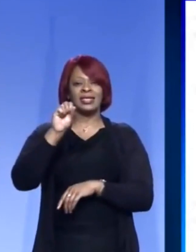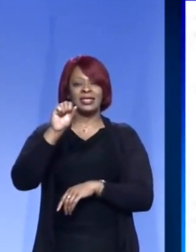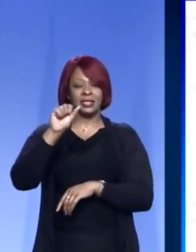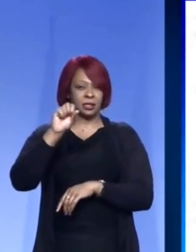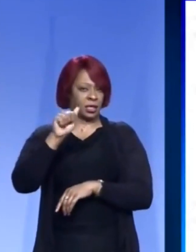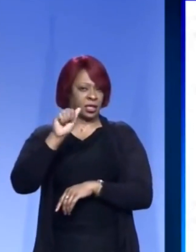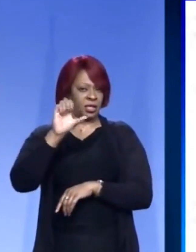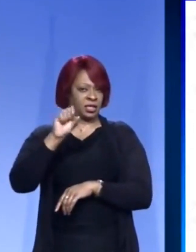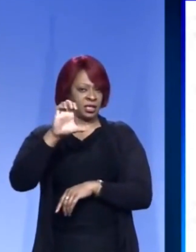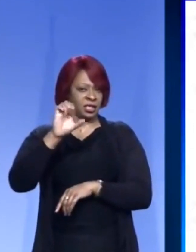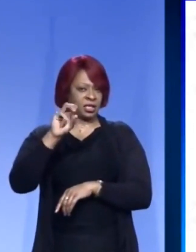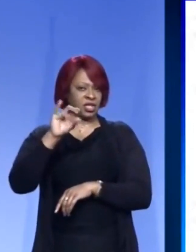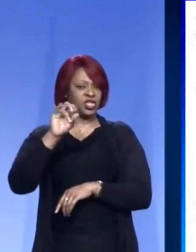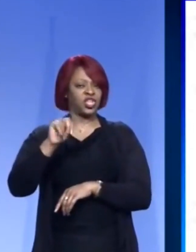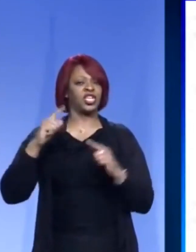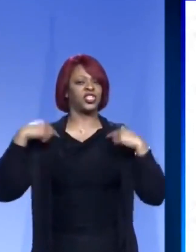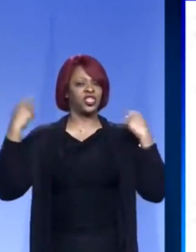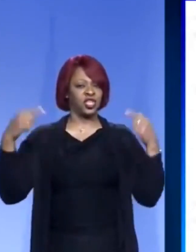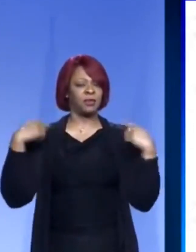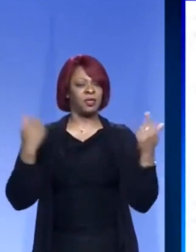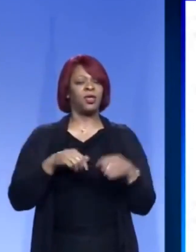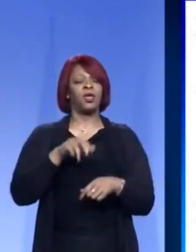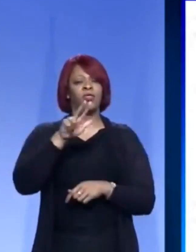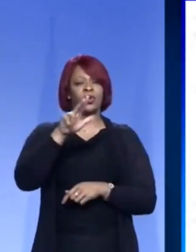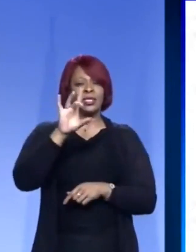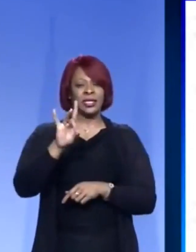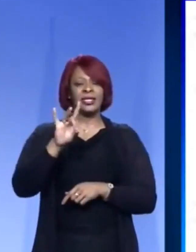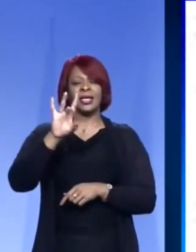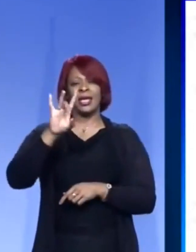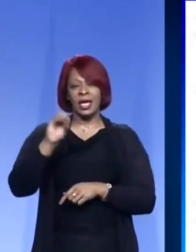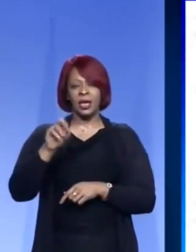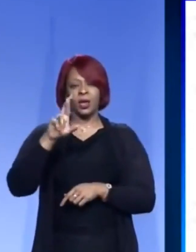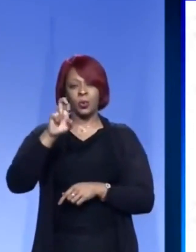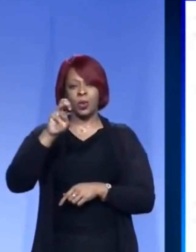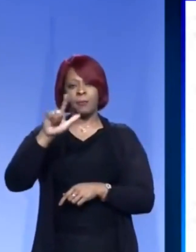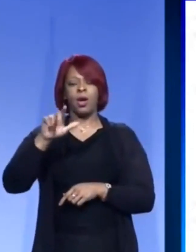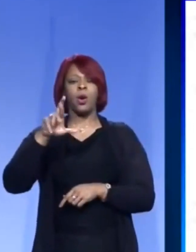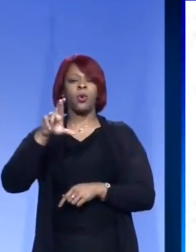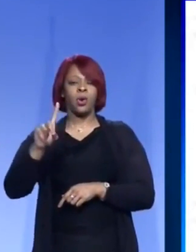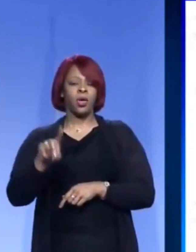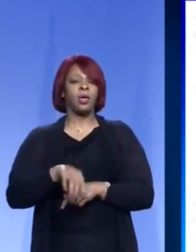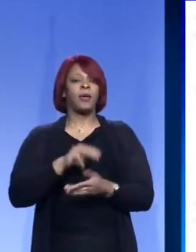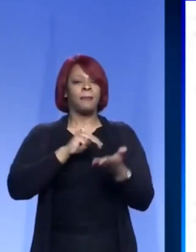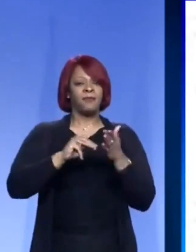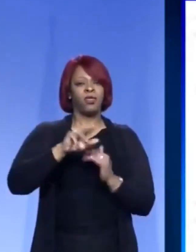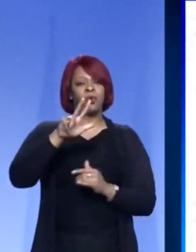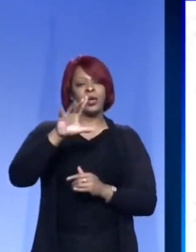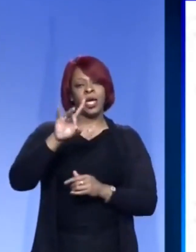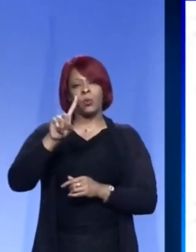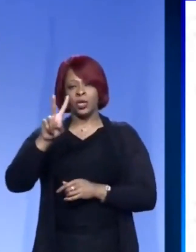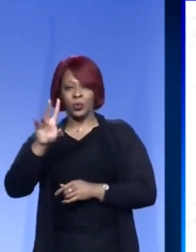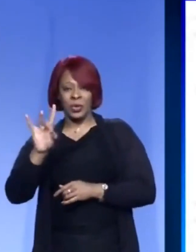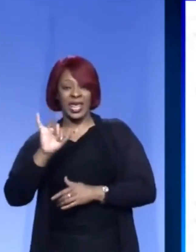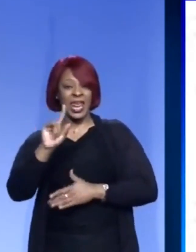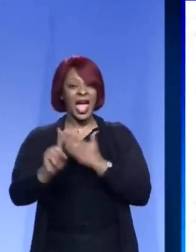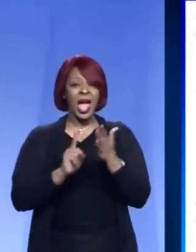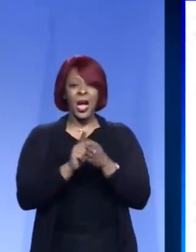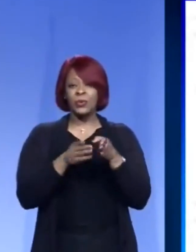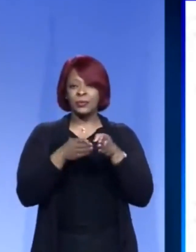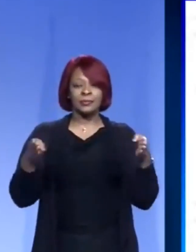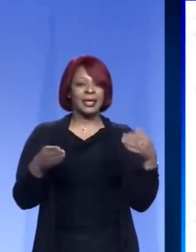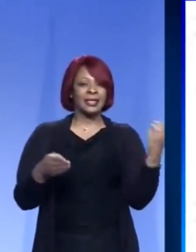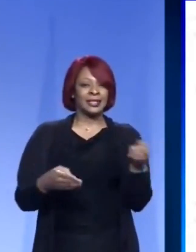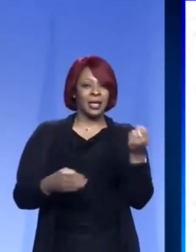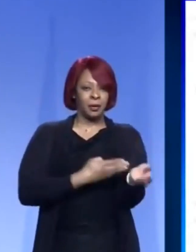esta semana hay 17,000 citas disponibles en casi todo el condado de Shelby. Definitivamente queremos alentar a las personas a que